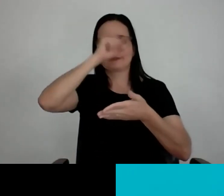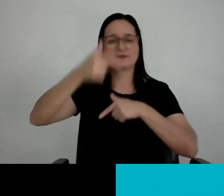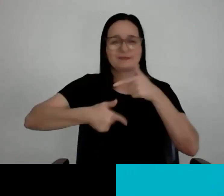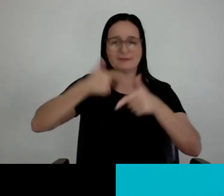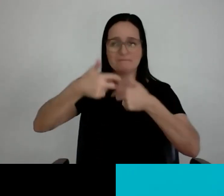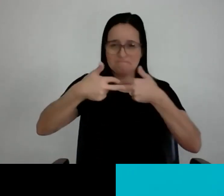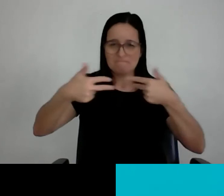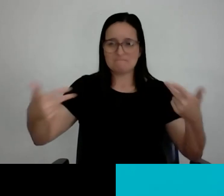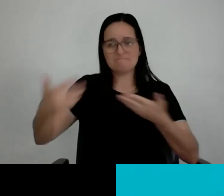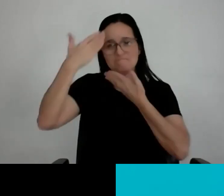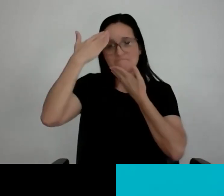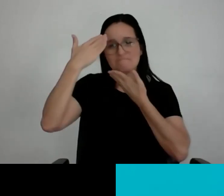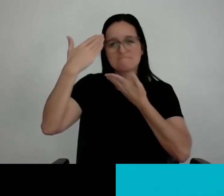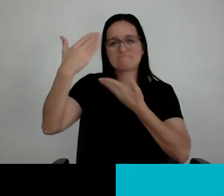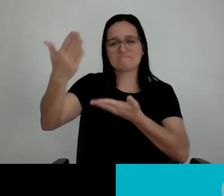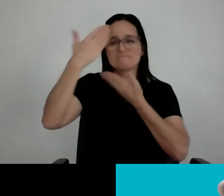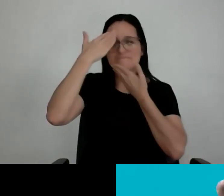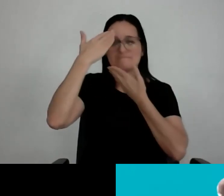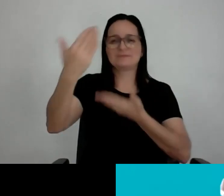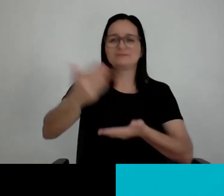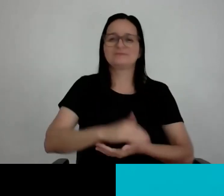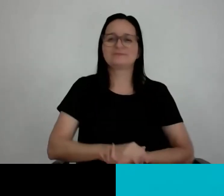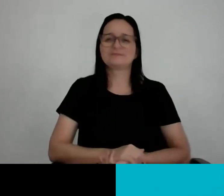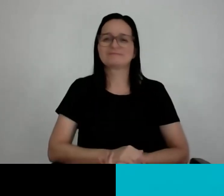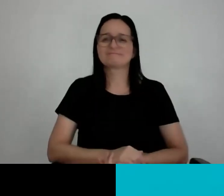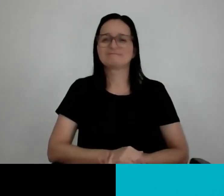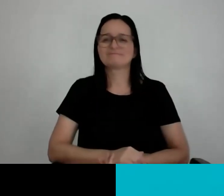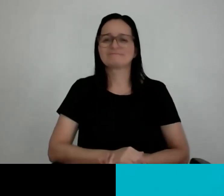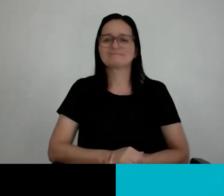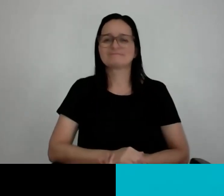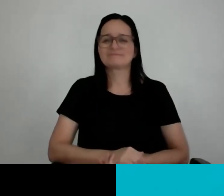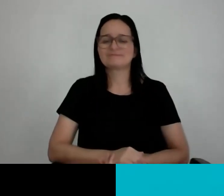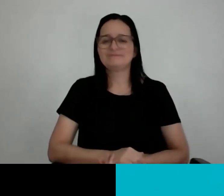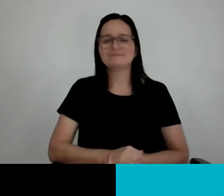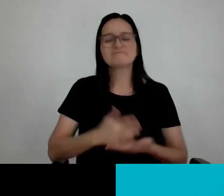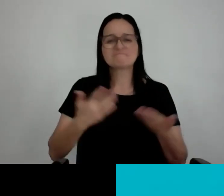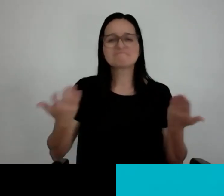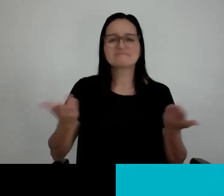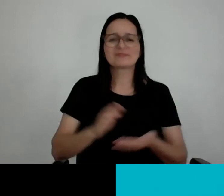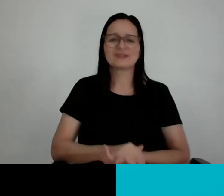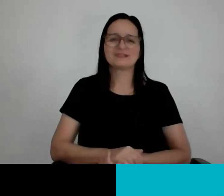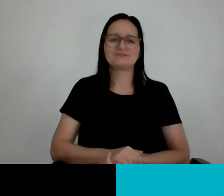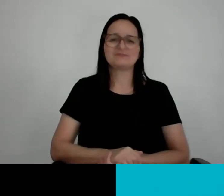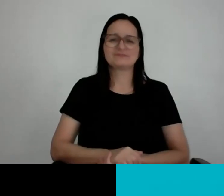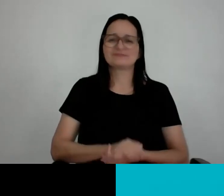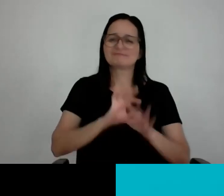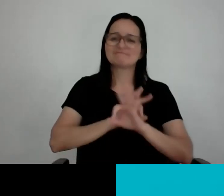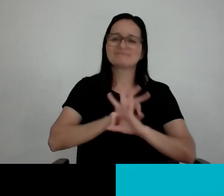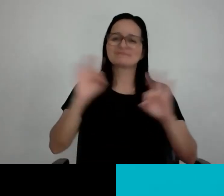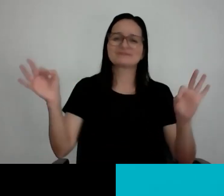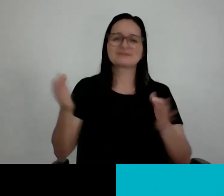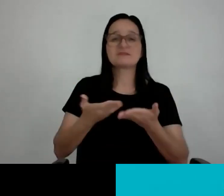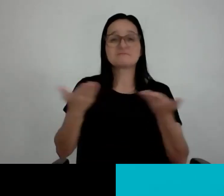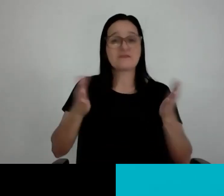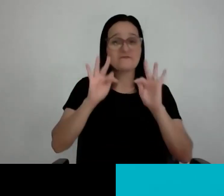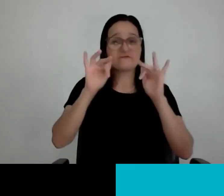agradeço imensamente, desculpe interromper, mas é isso aí. Está ótimo. Então, pessoal, chegamos